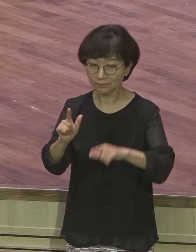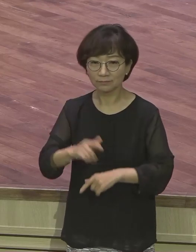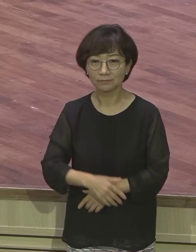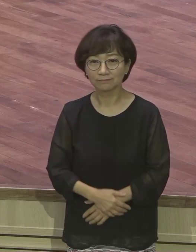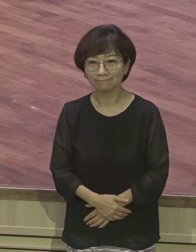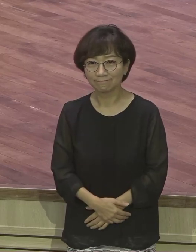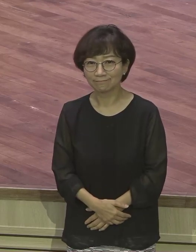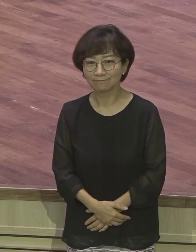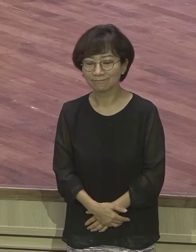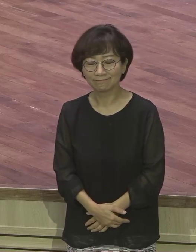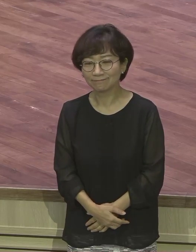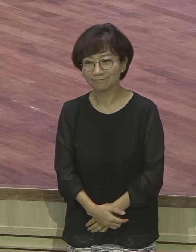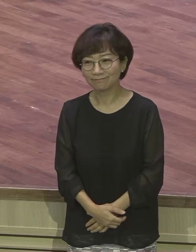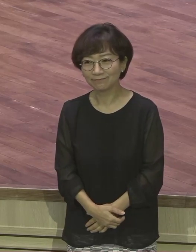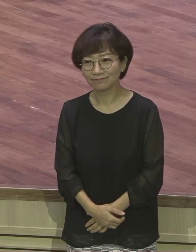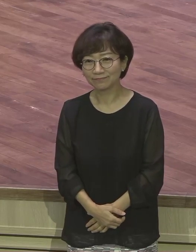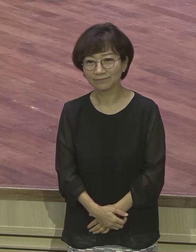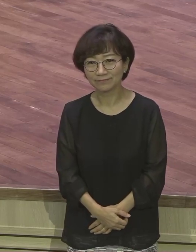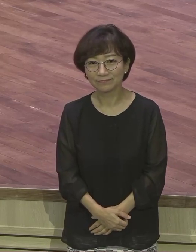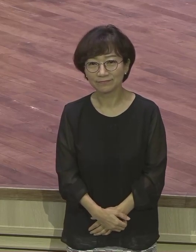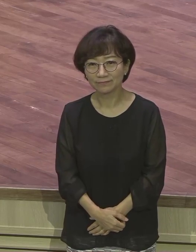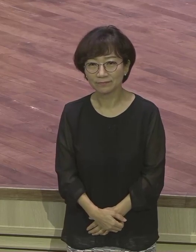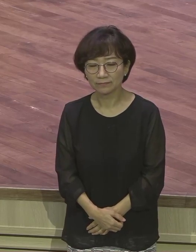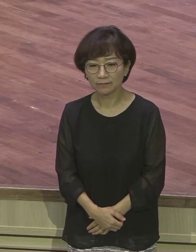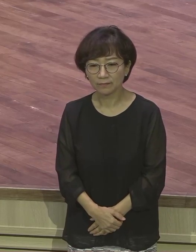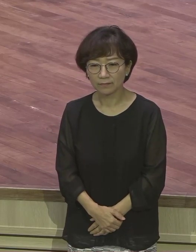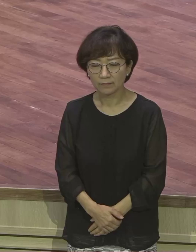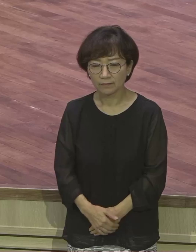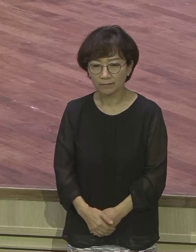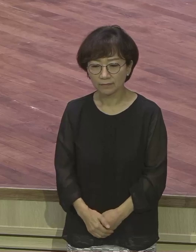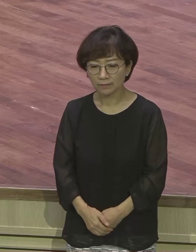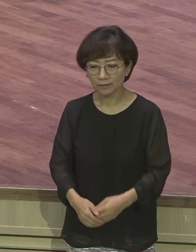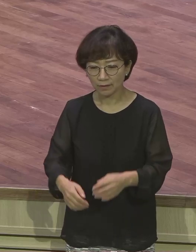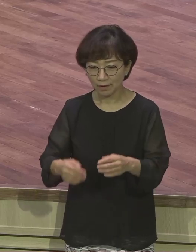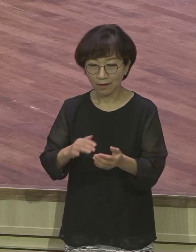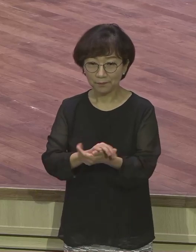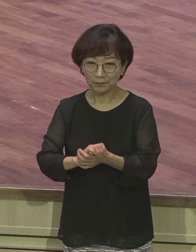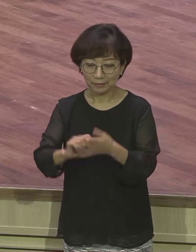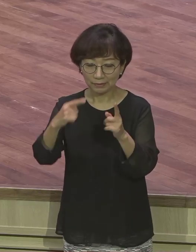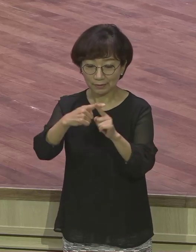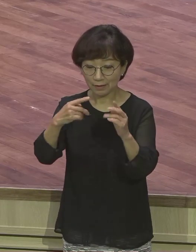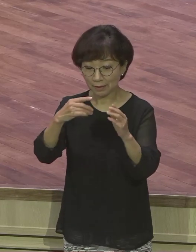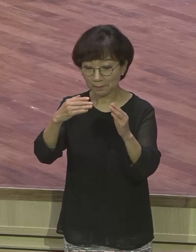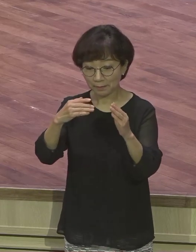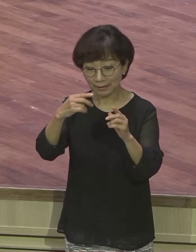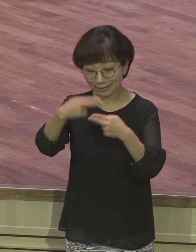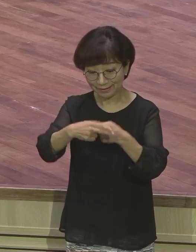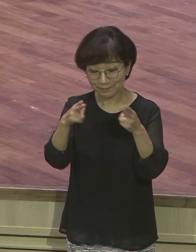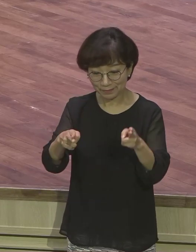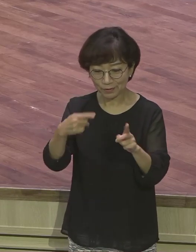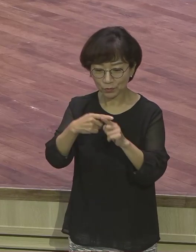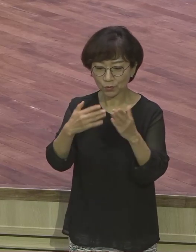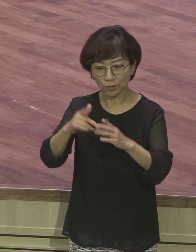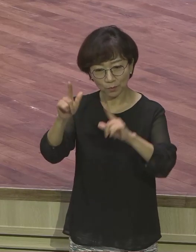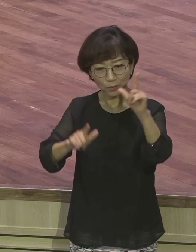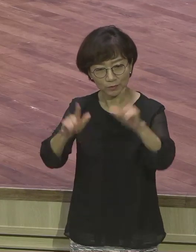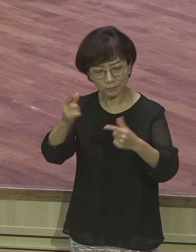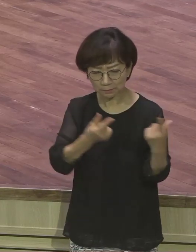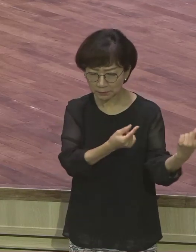이 교회가 말이죠. 이 교회가 잘 사불렸라. 이 단합방 교회들이 그래요. 질문이 없어 질문. 무슨 불평